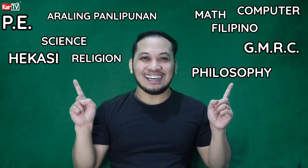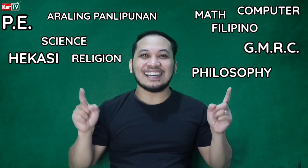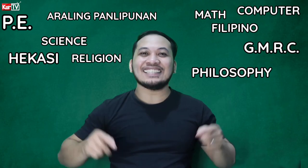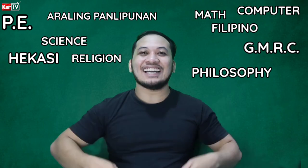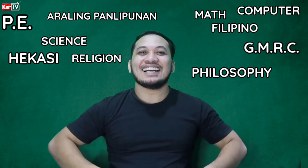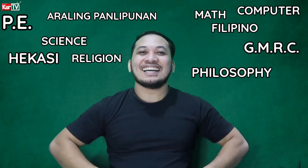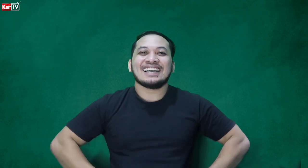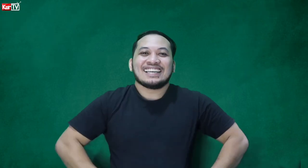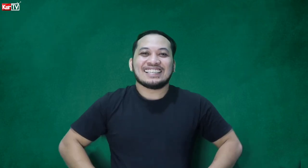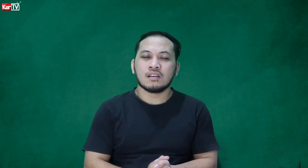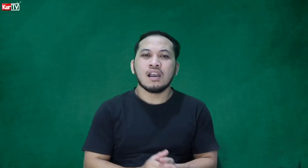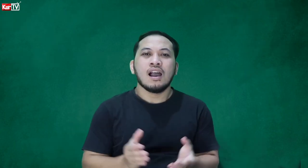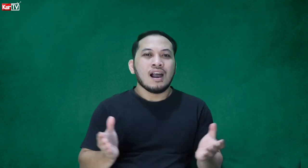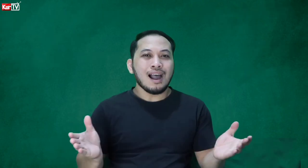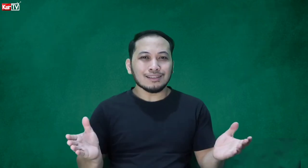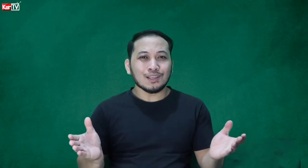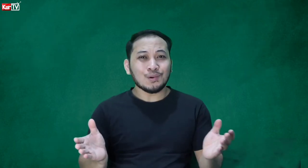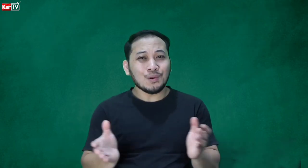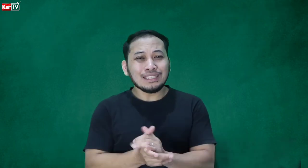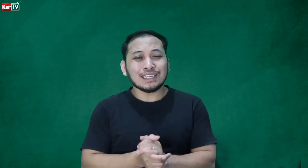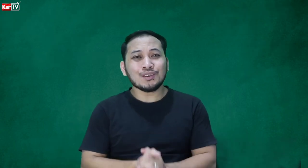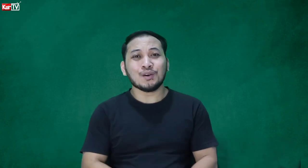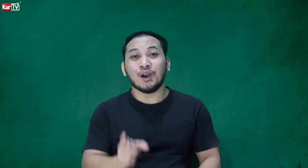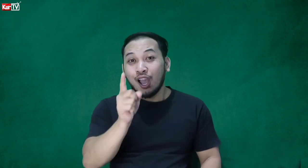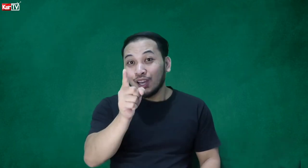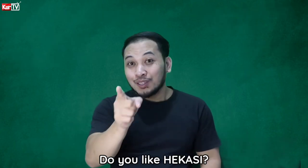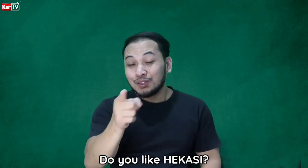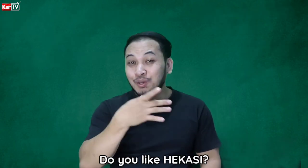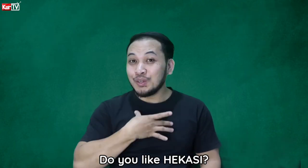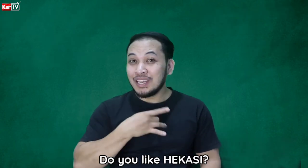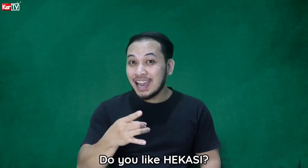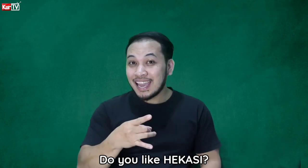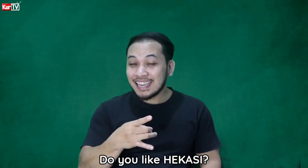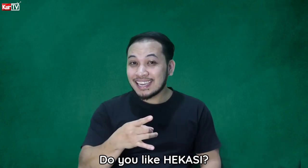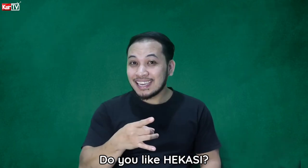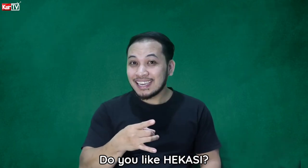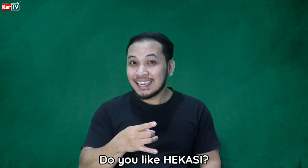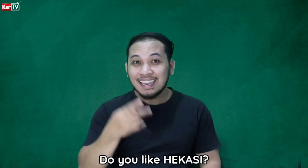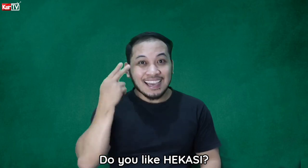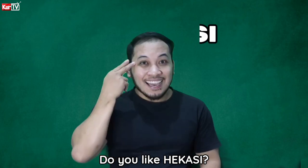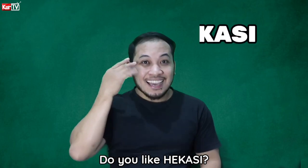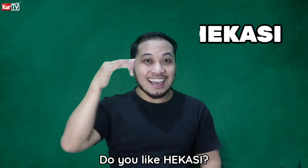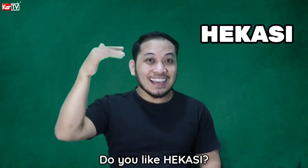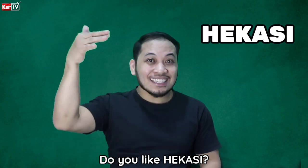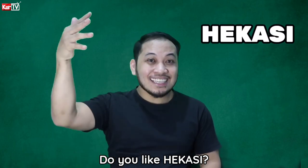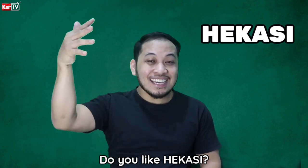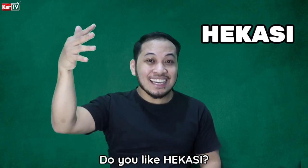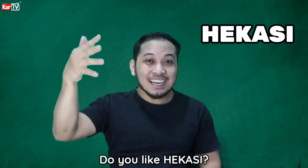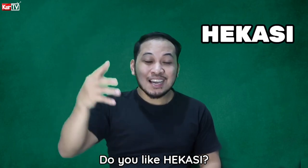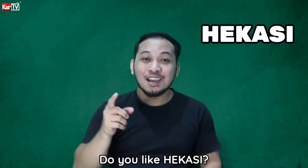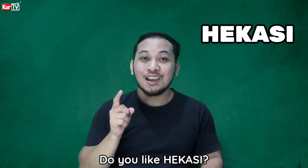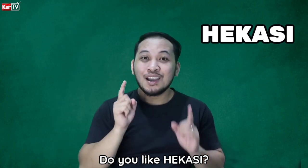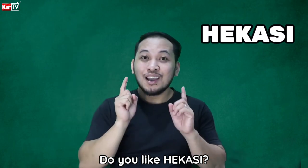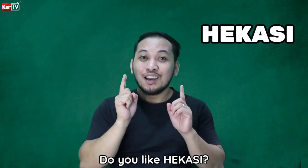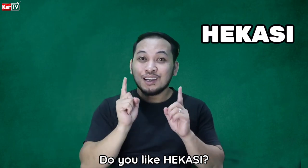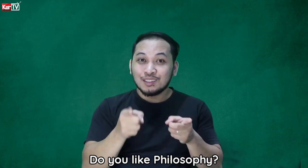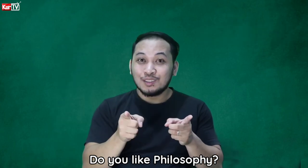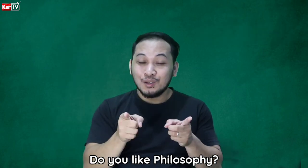Ayan. Ang tanong ulit sa inyo. Do you like hekasy? Do